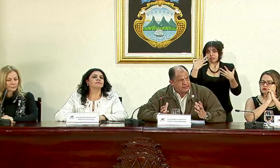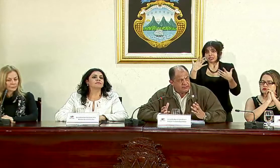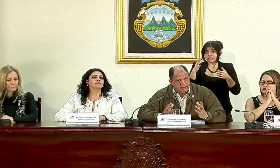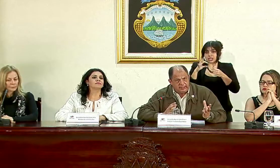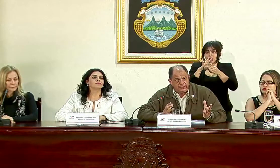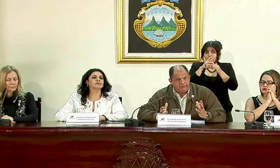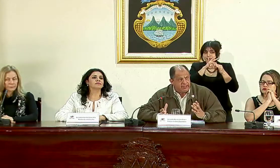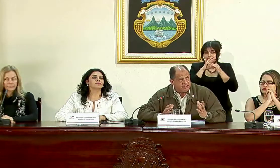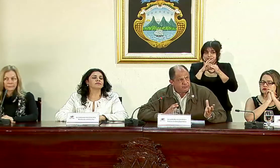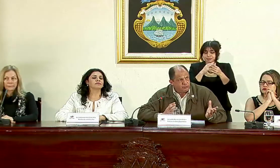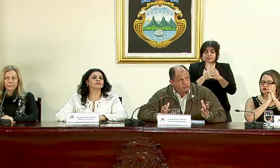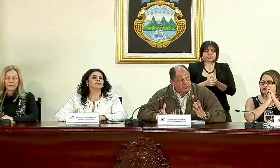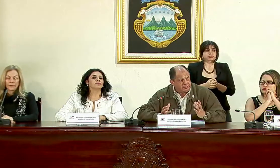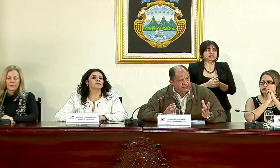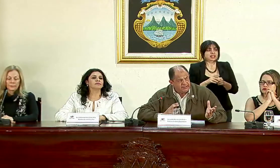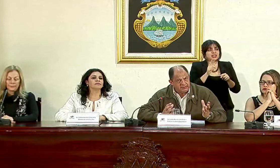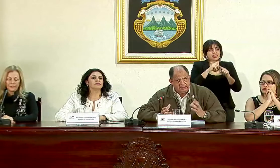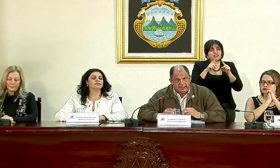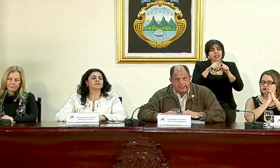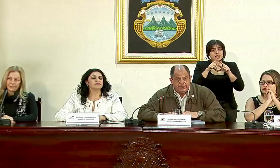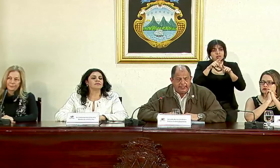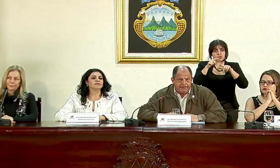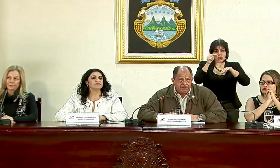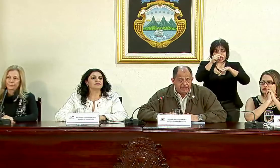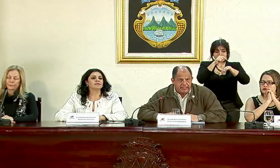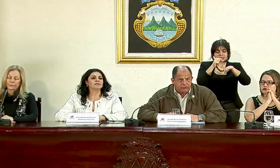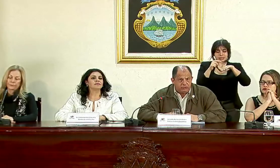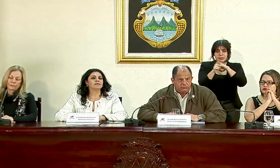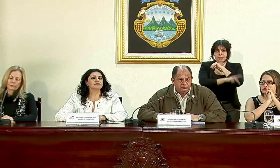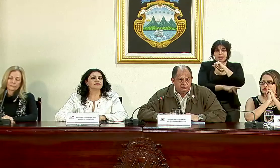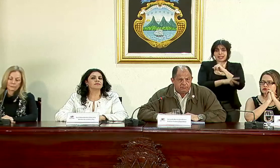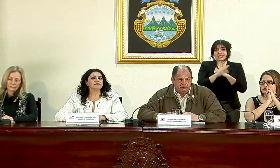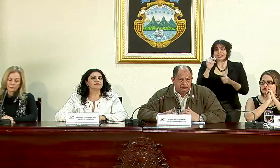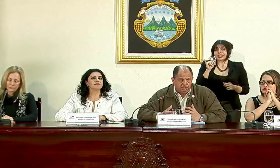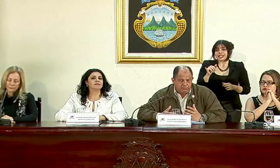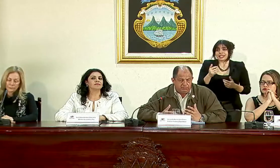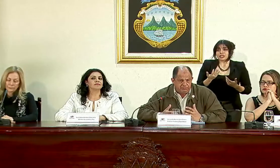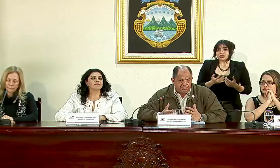asociadas en diferentes puntos del país y esto